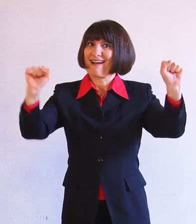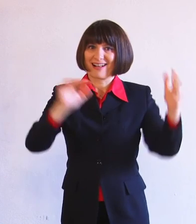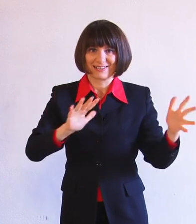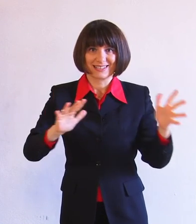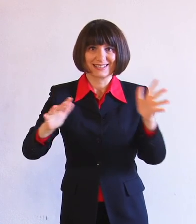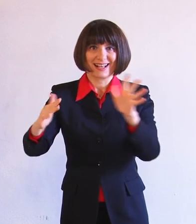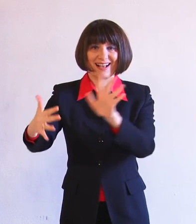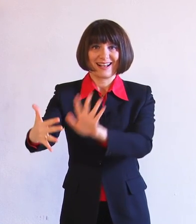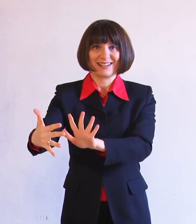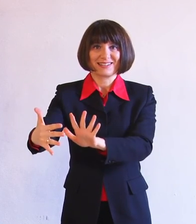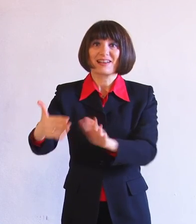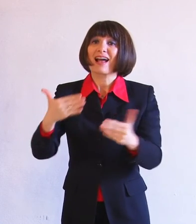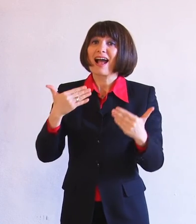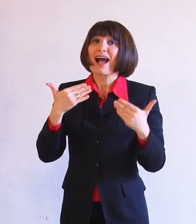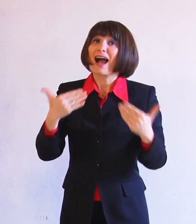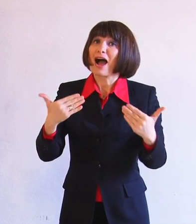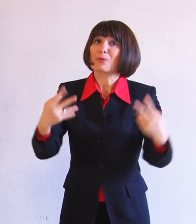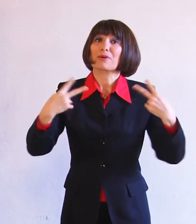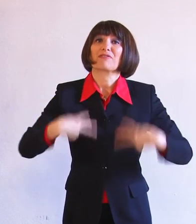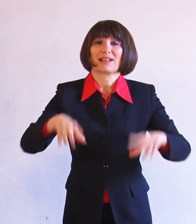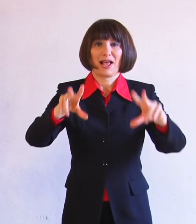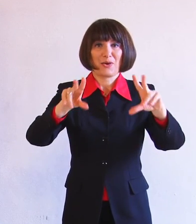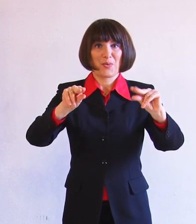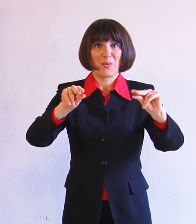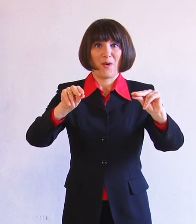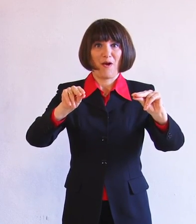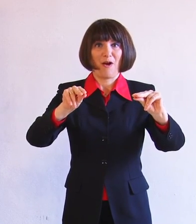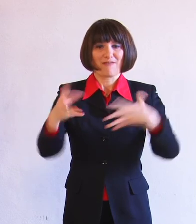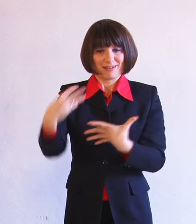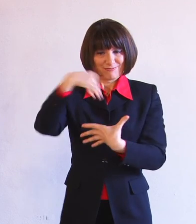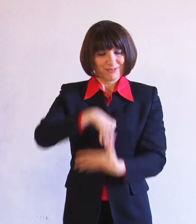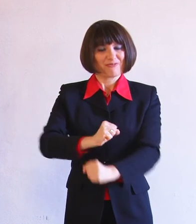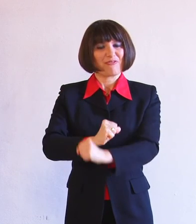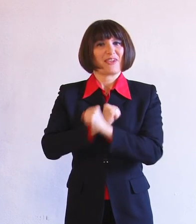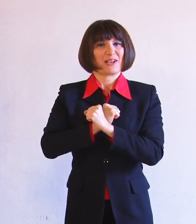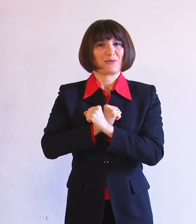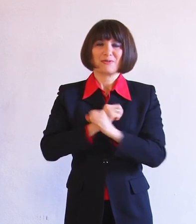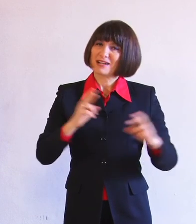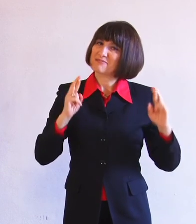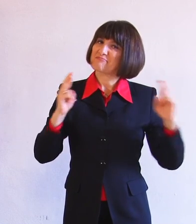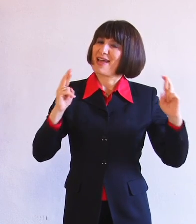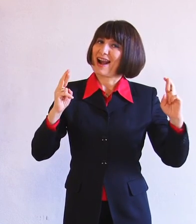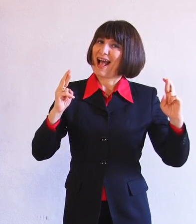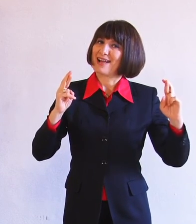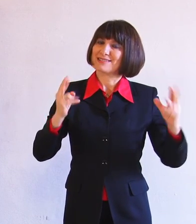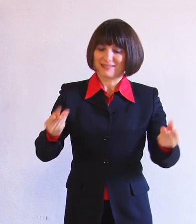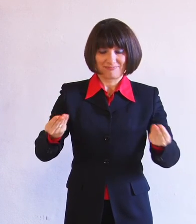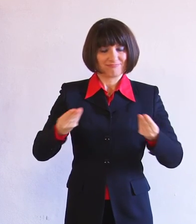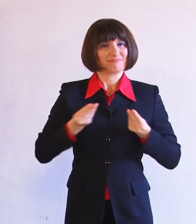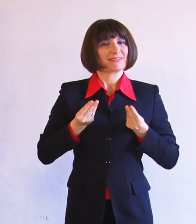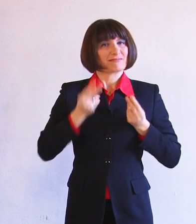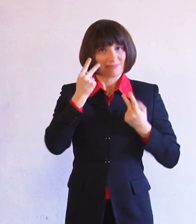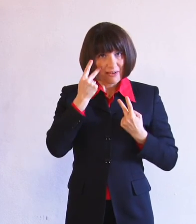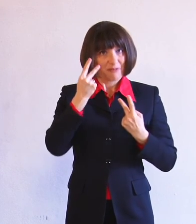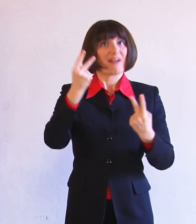Ecco allora l'augurio di una vita nuova con quella fiducia e con quella speranza che ci consentono di